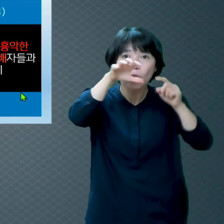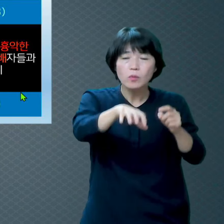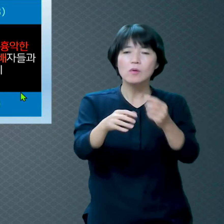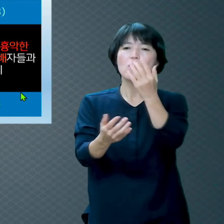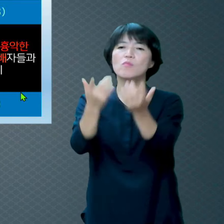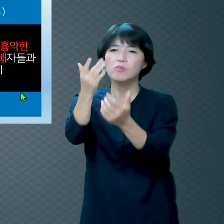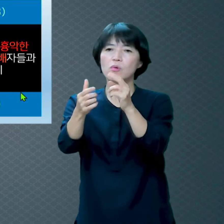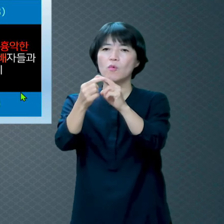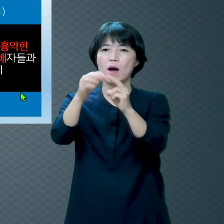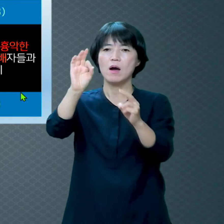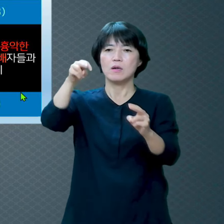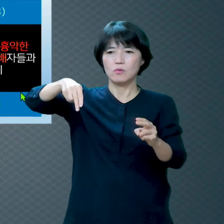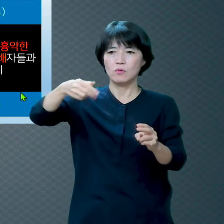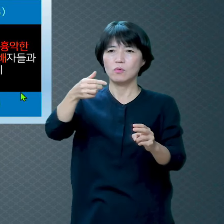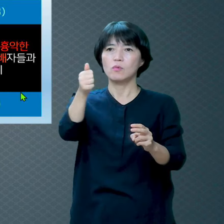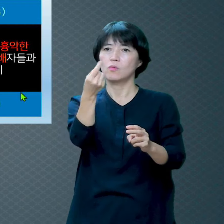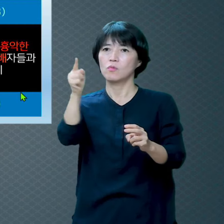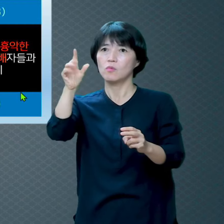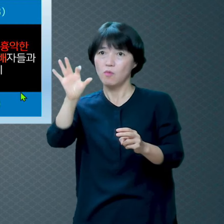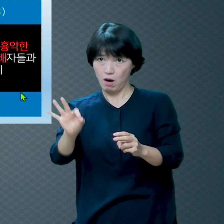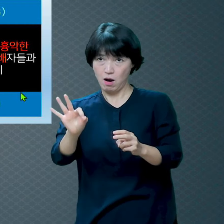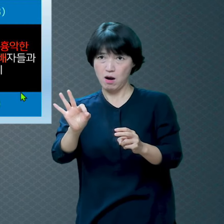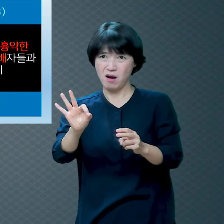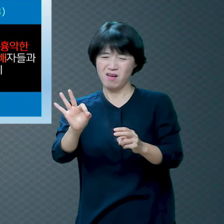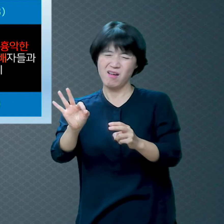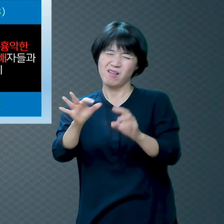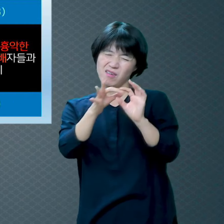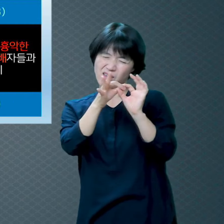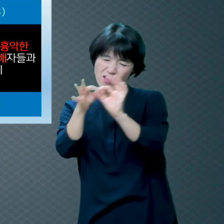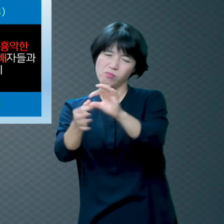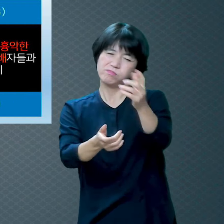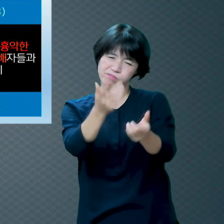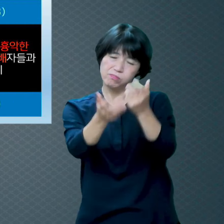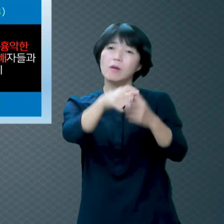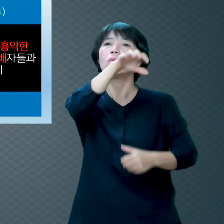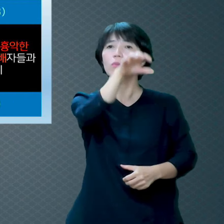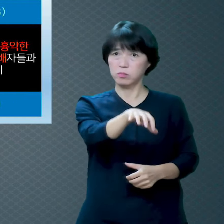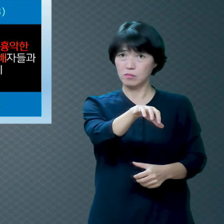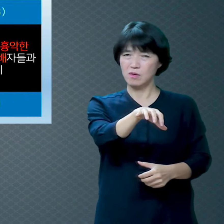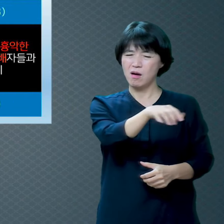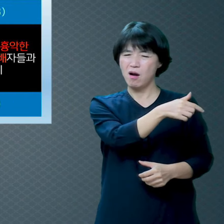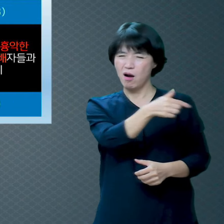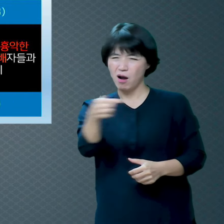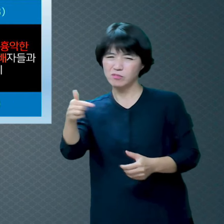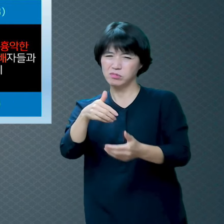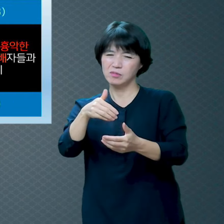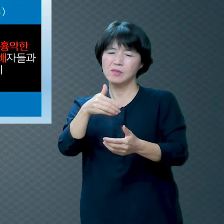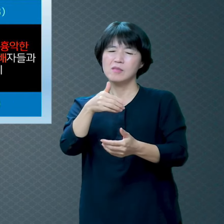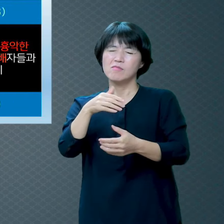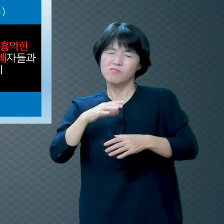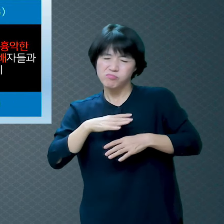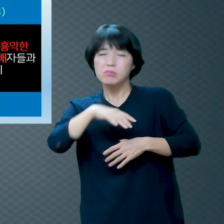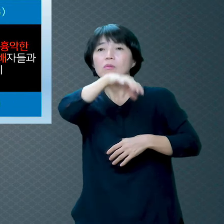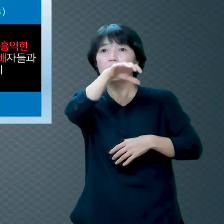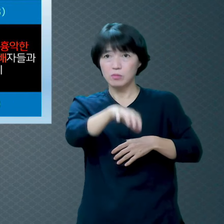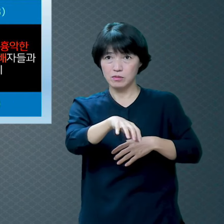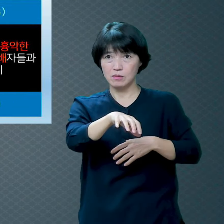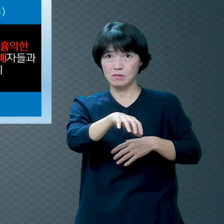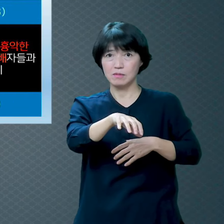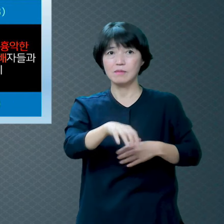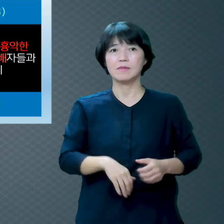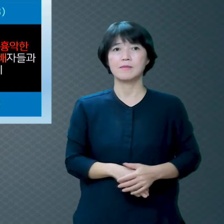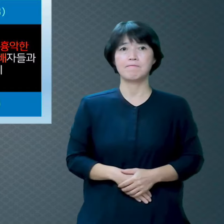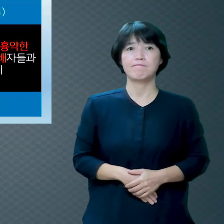여러분들 지옥을 쉽게 생각 안 했으면 좋겠어요 여러분들 사람이